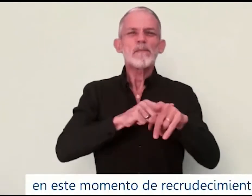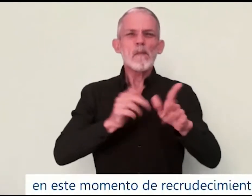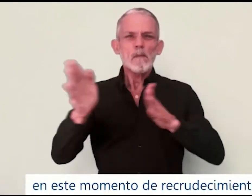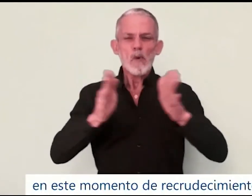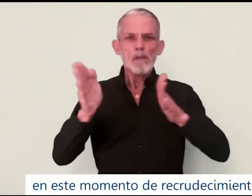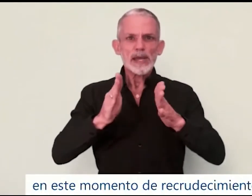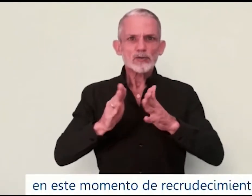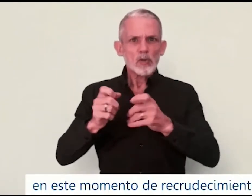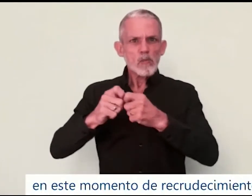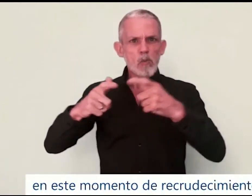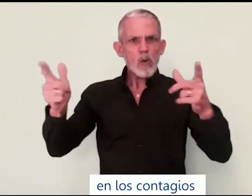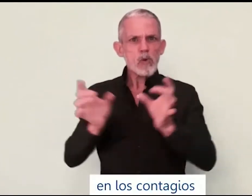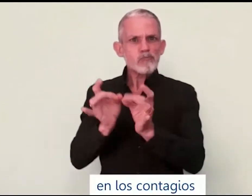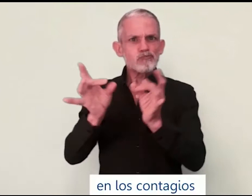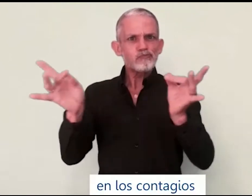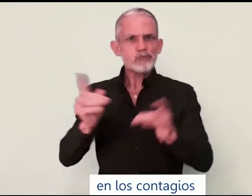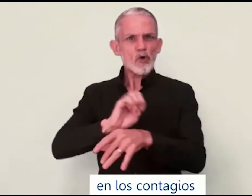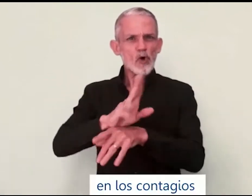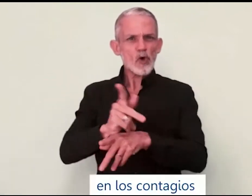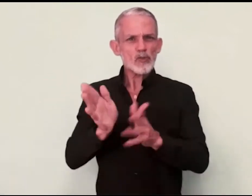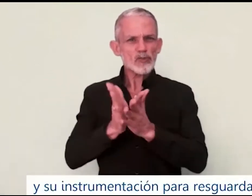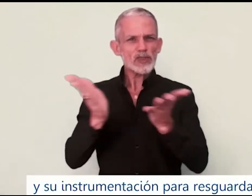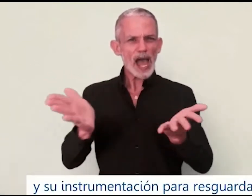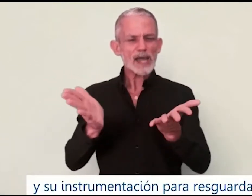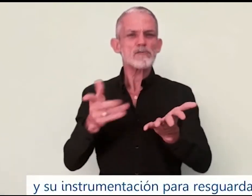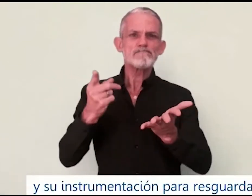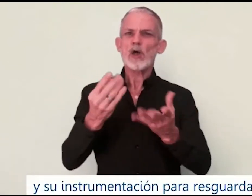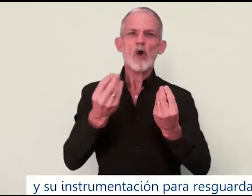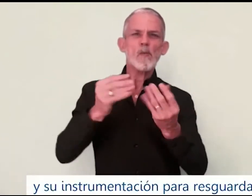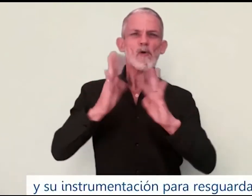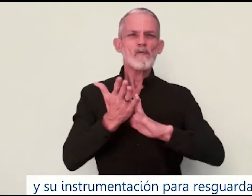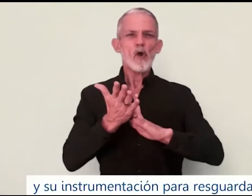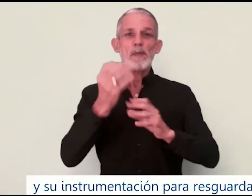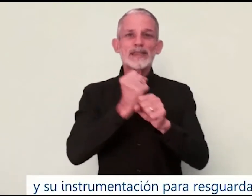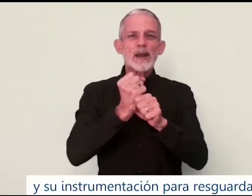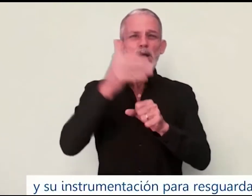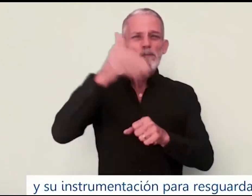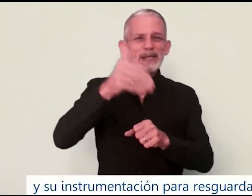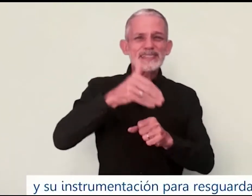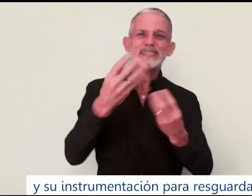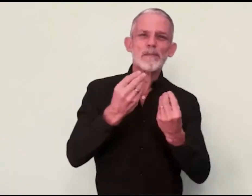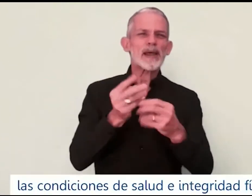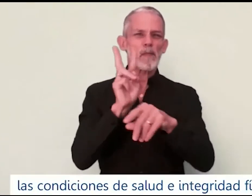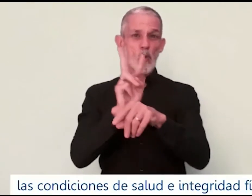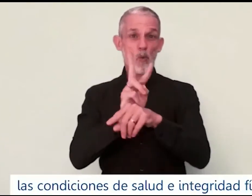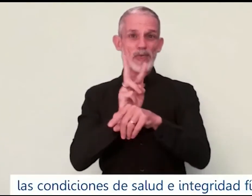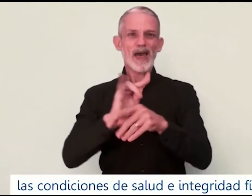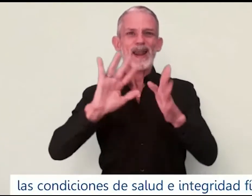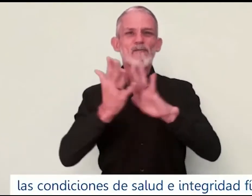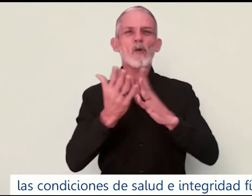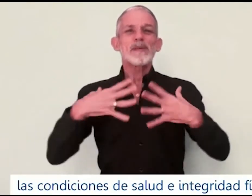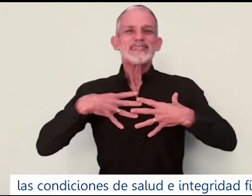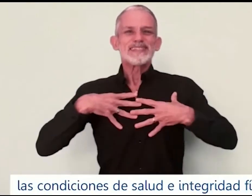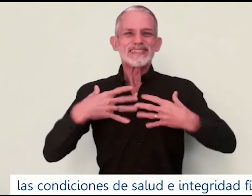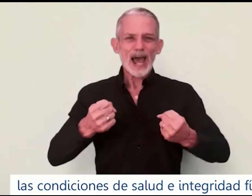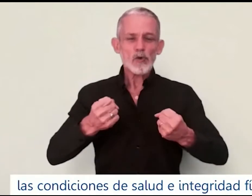recrudecimiento en los contagios y su instrumentación para resguardar las condiciones de salud e integridad